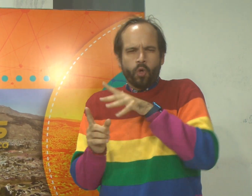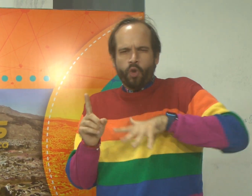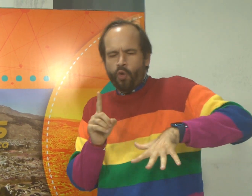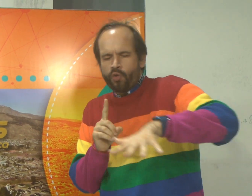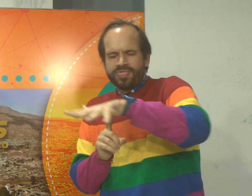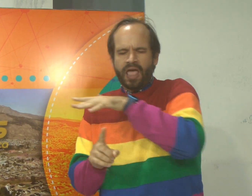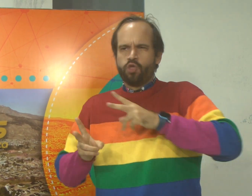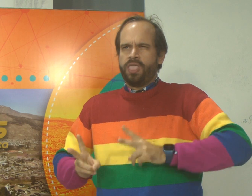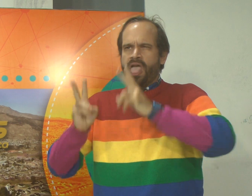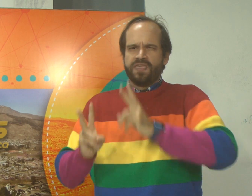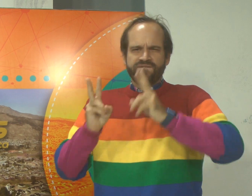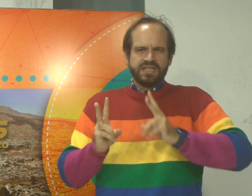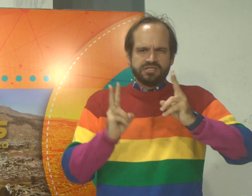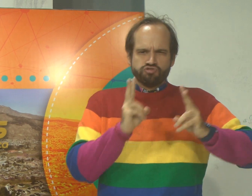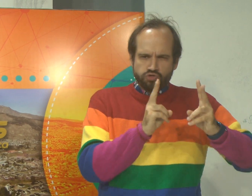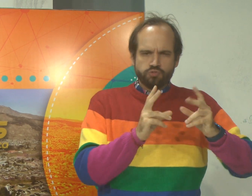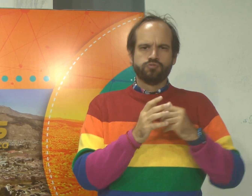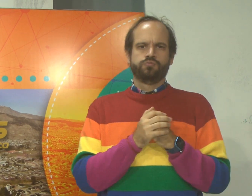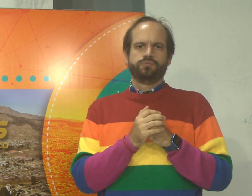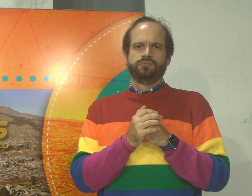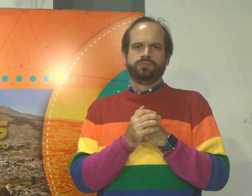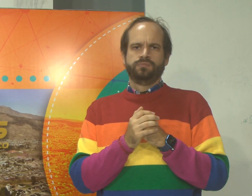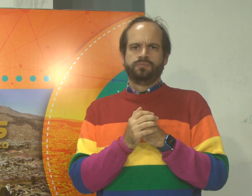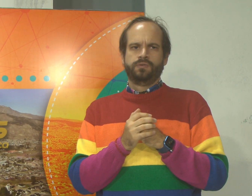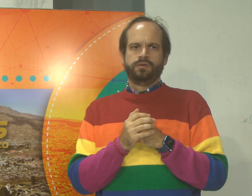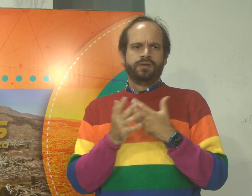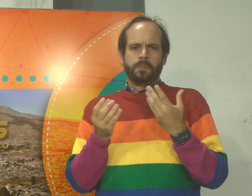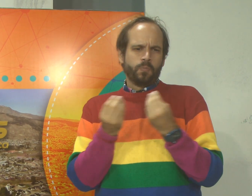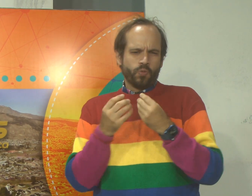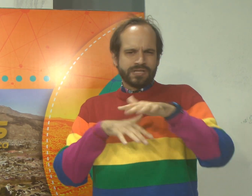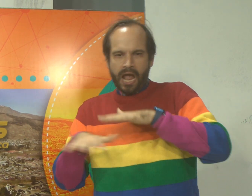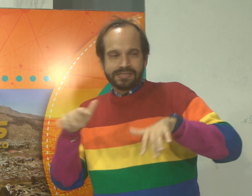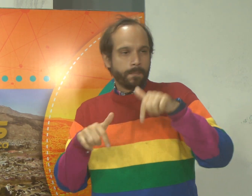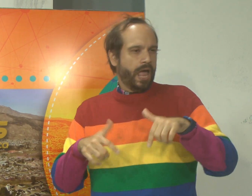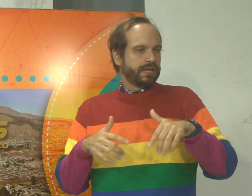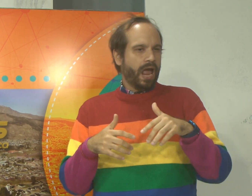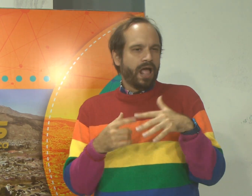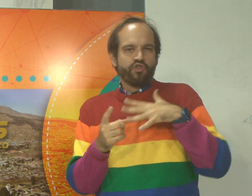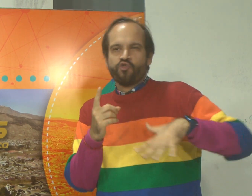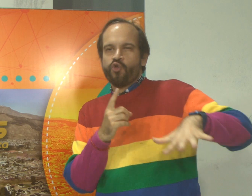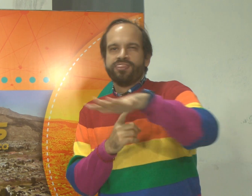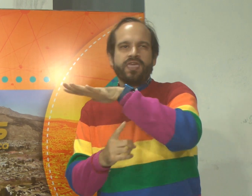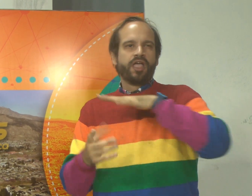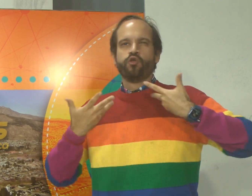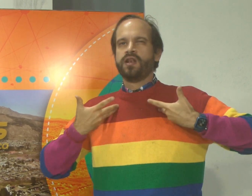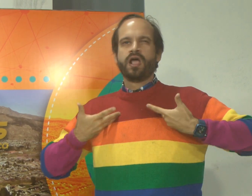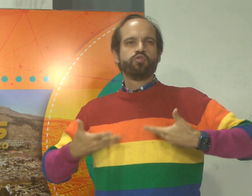Aires y está lleno de edificios en la ciudad, es muy diferente acá, donde estás